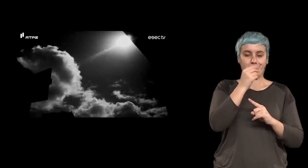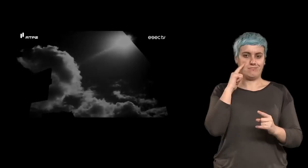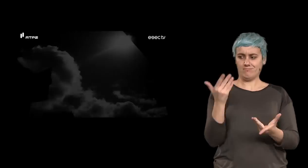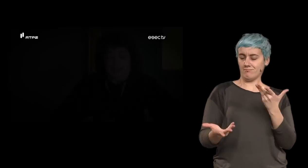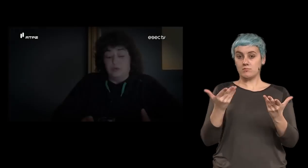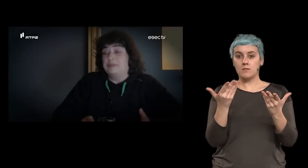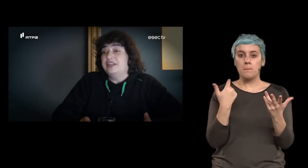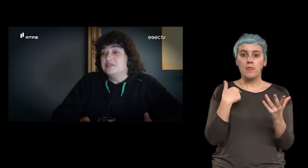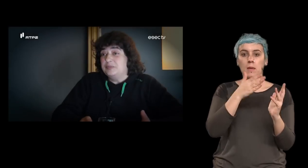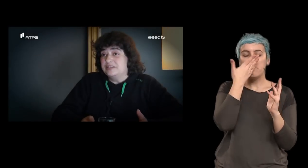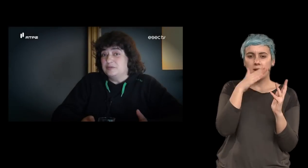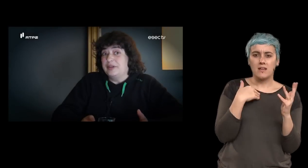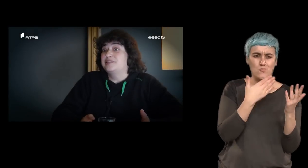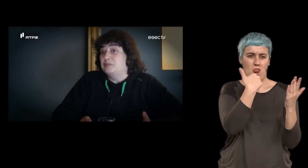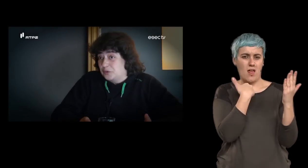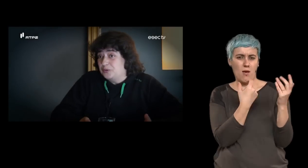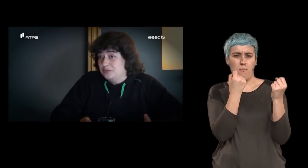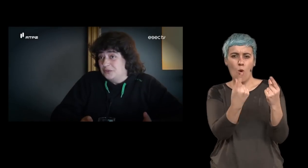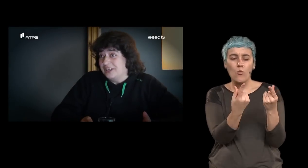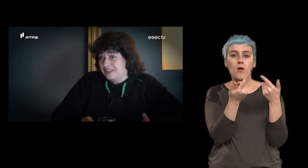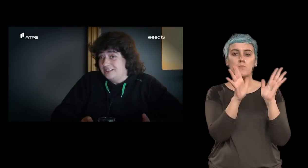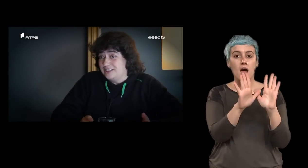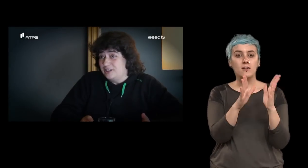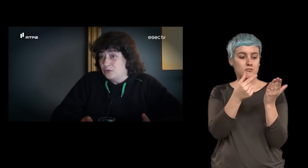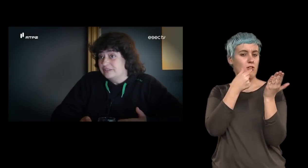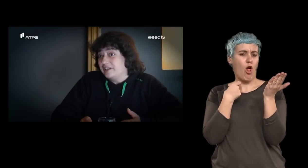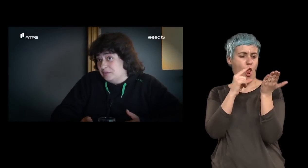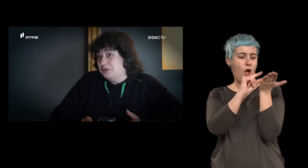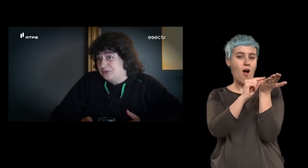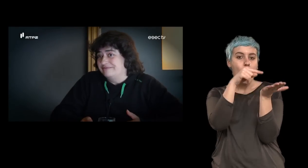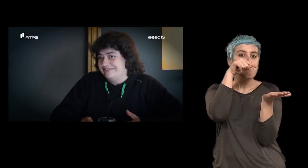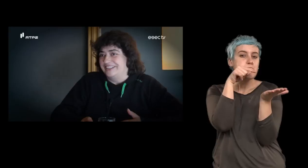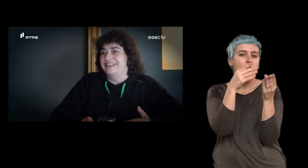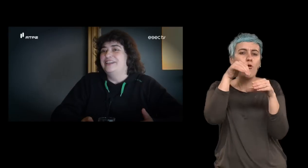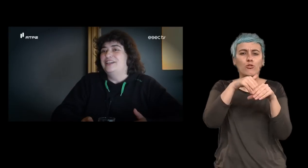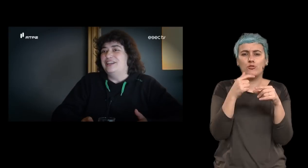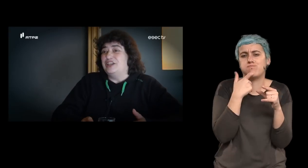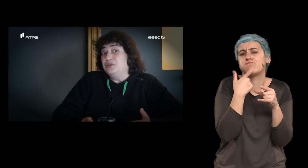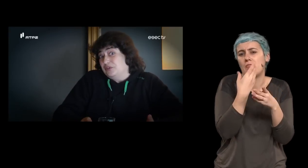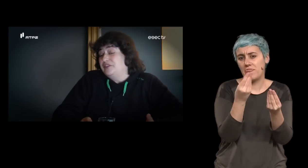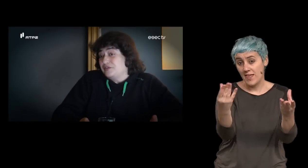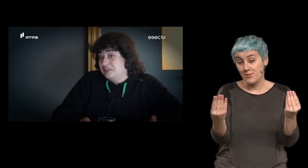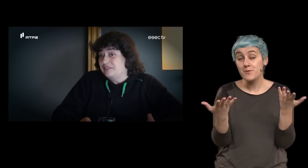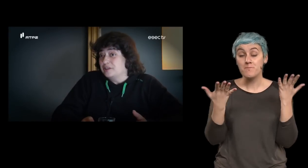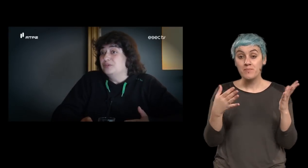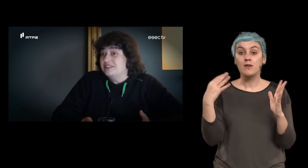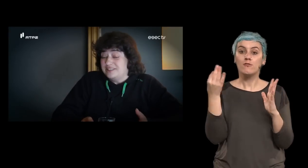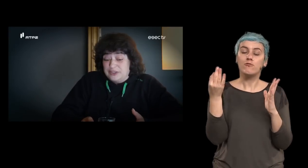é? O que aparentemente pesa pouco, não quer dizer que não contenha muito, não é? E o que eu fiz foi, de facto, uma utilização